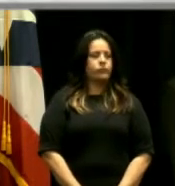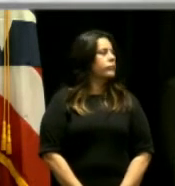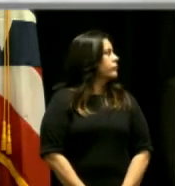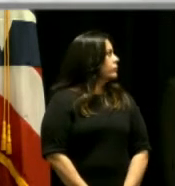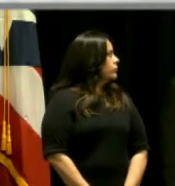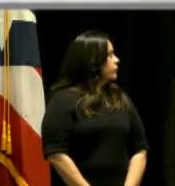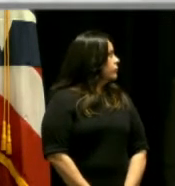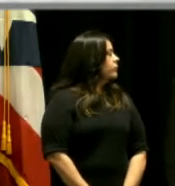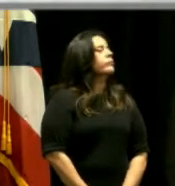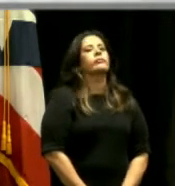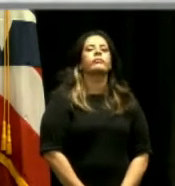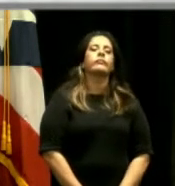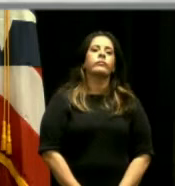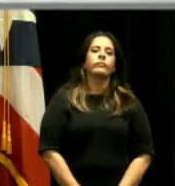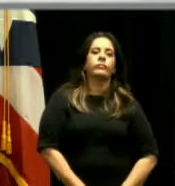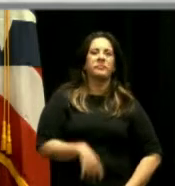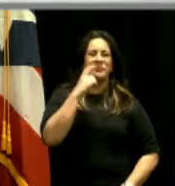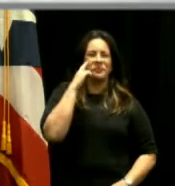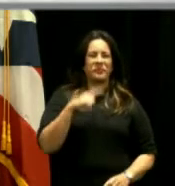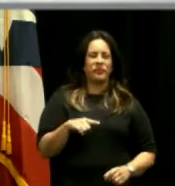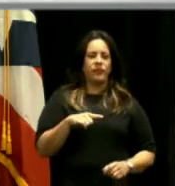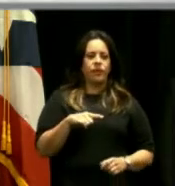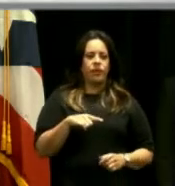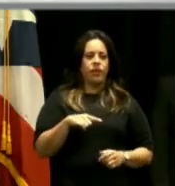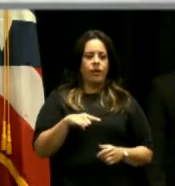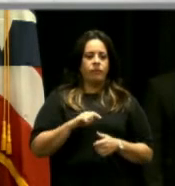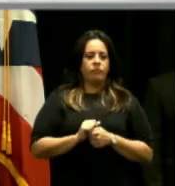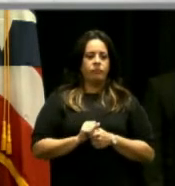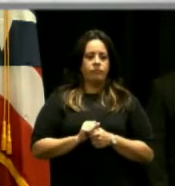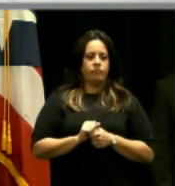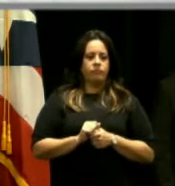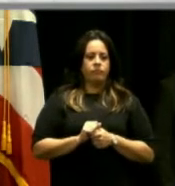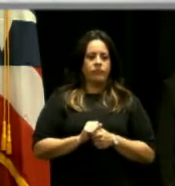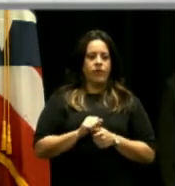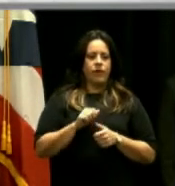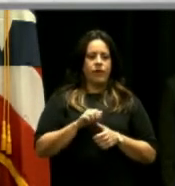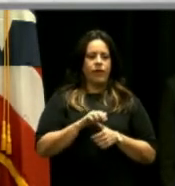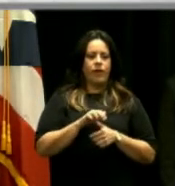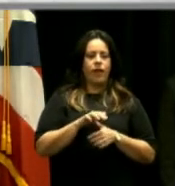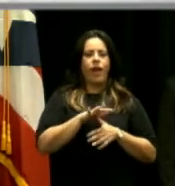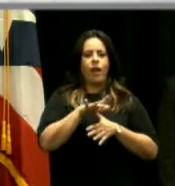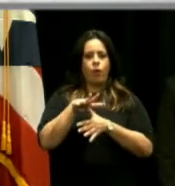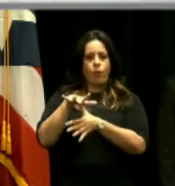Y tenemos el helicóptero aterrizando en el helicóptero en el techo.